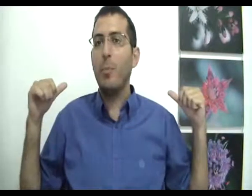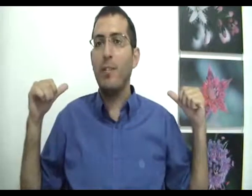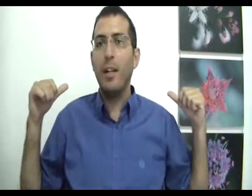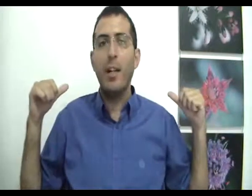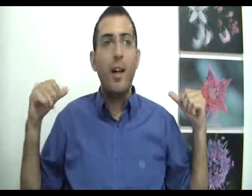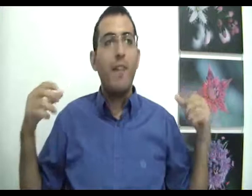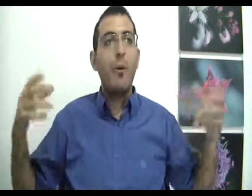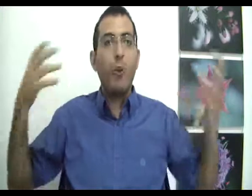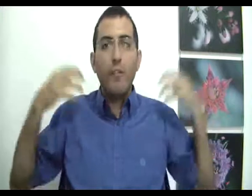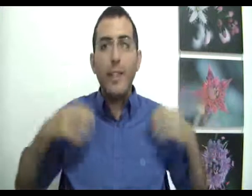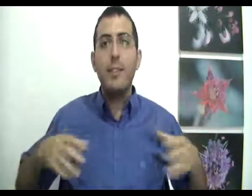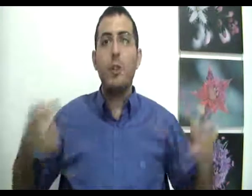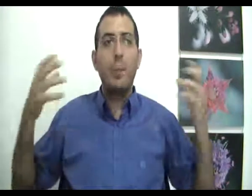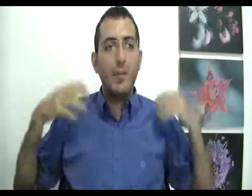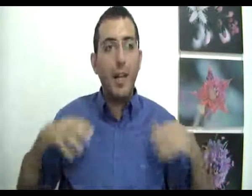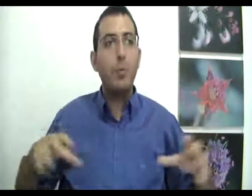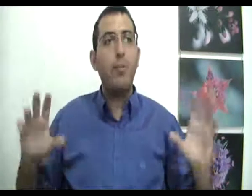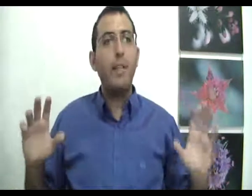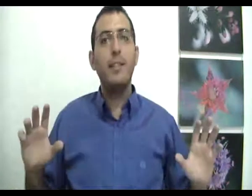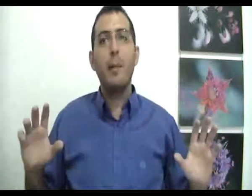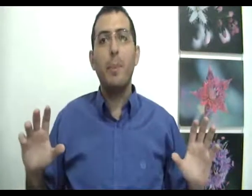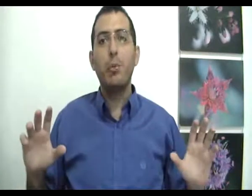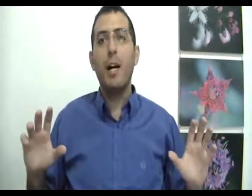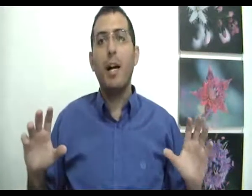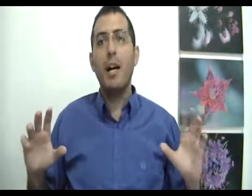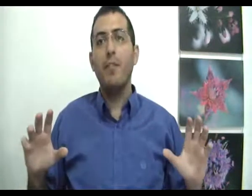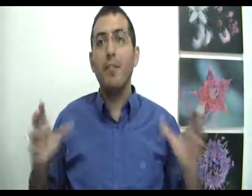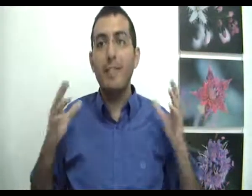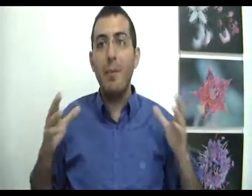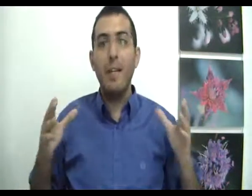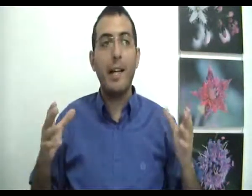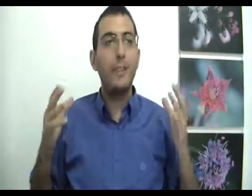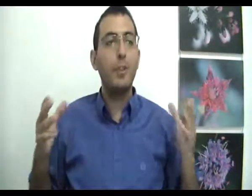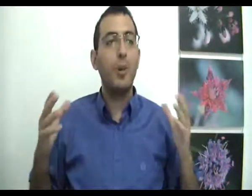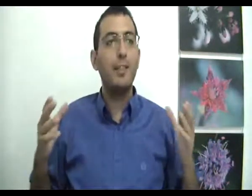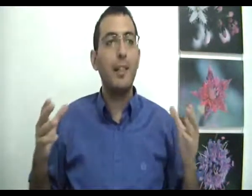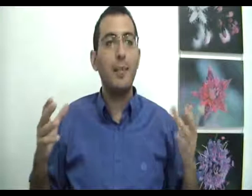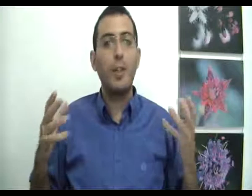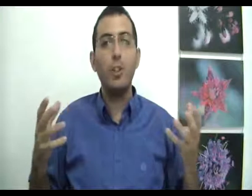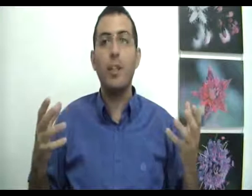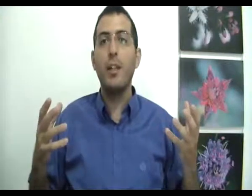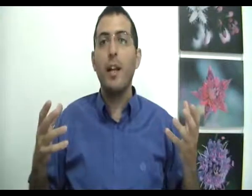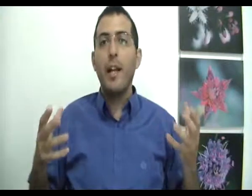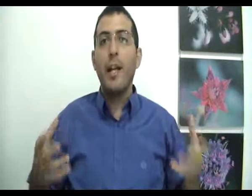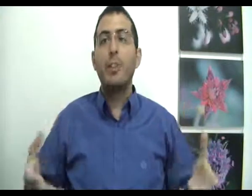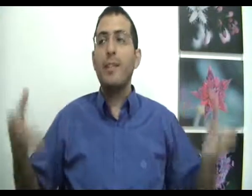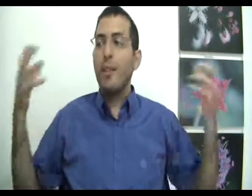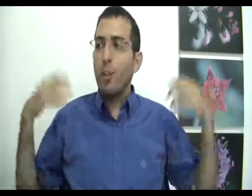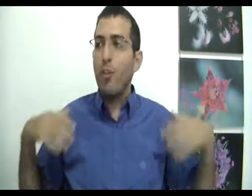בעבר והוא חווה את זה עוד פעם ואז הוא חווה את זה בצורה רעה. וזה הבעיה כי זה מה שורס לאדם את העושר כאשר הזיכרונות של